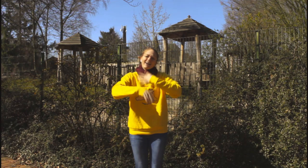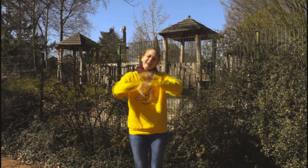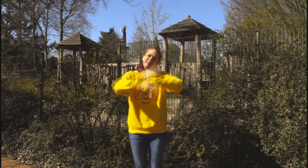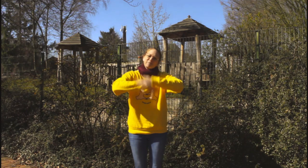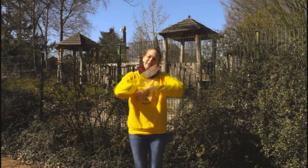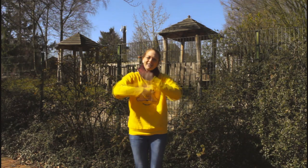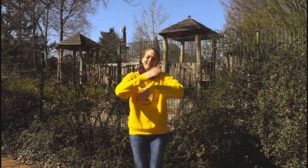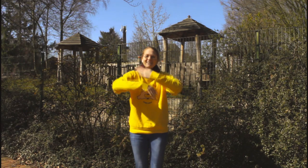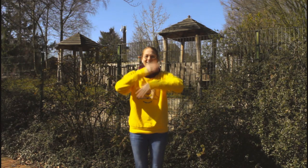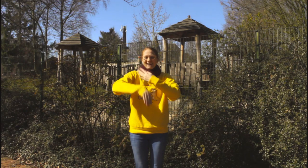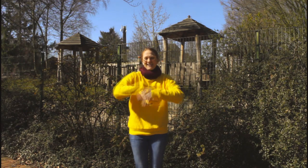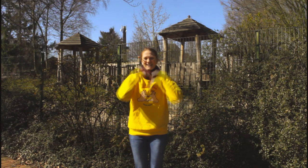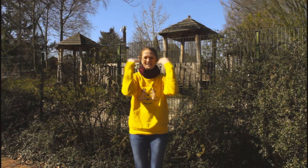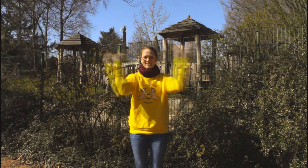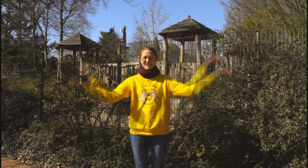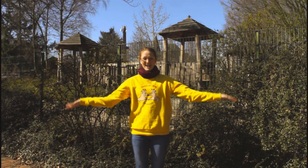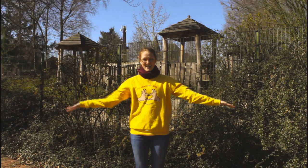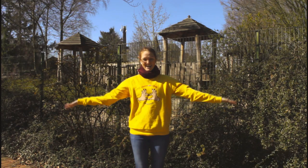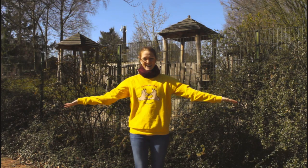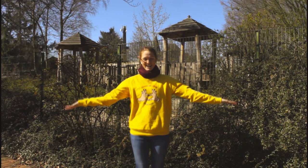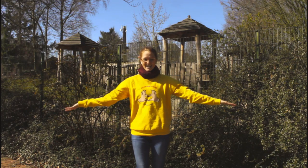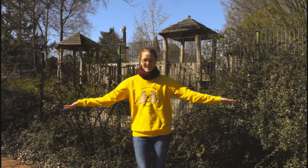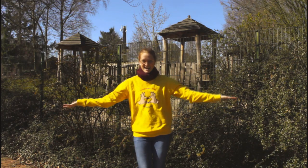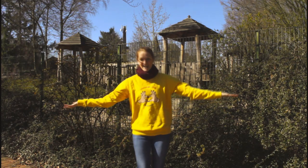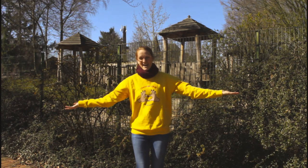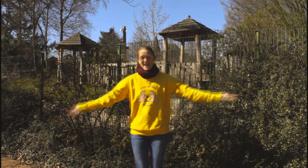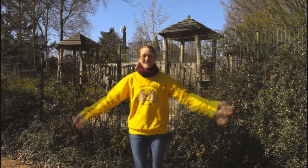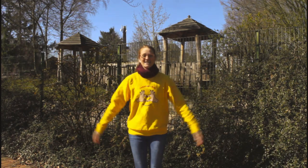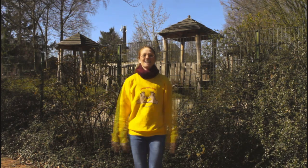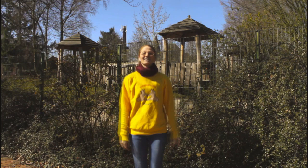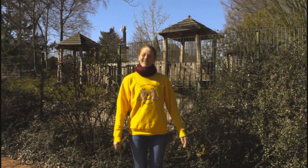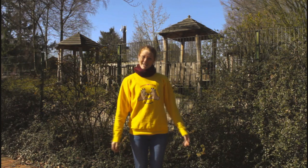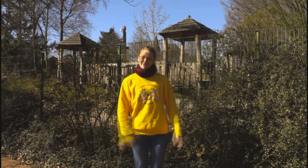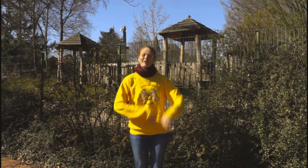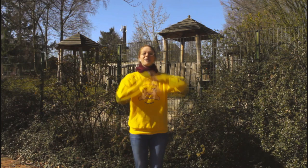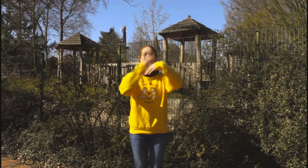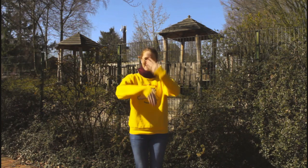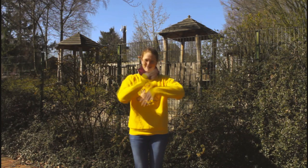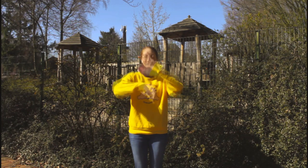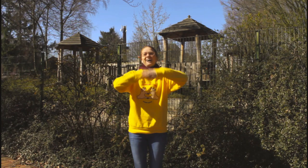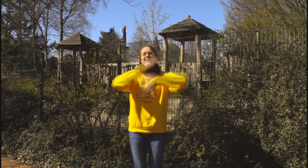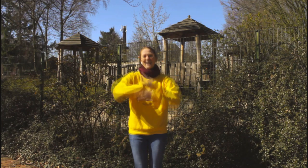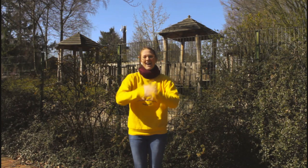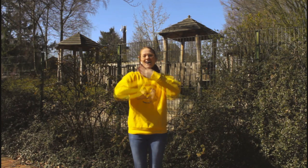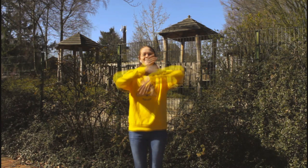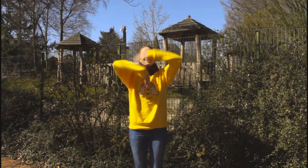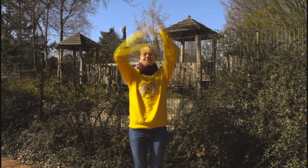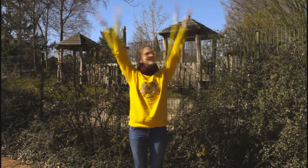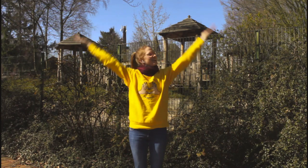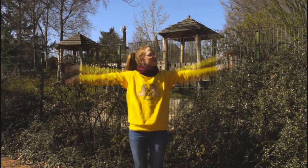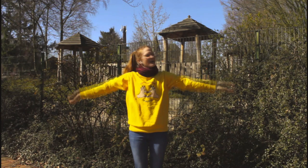bin ich da. Das geht für immer und überall.